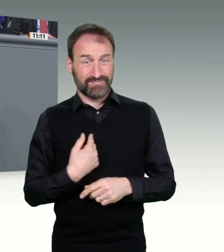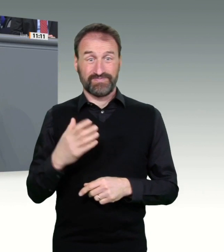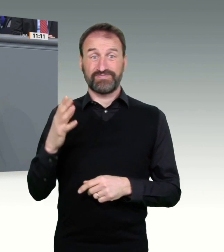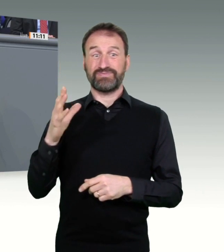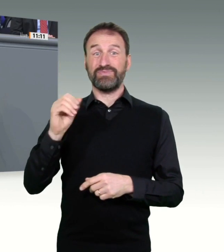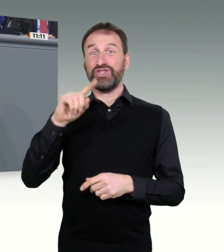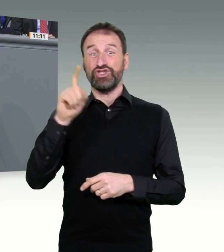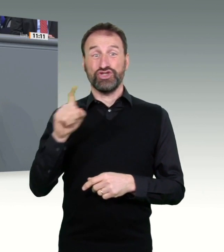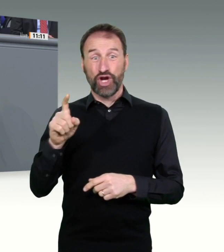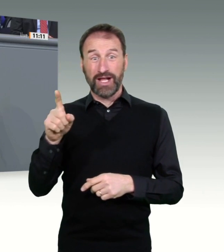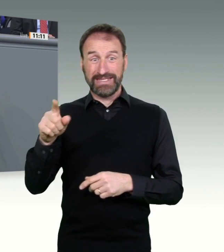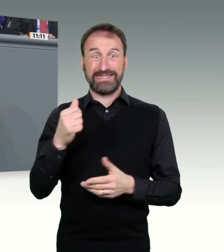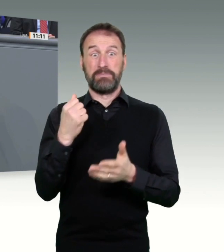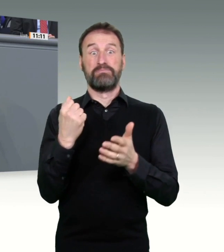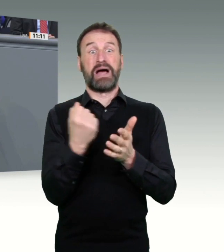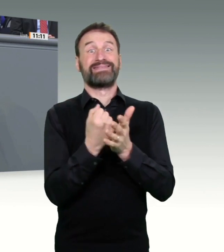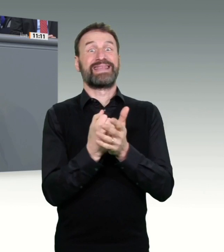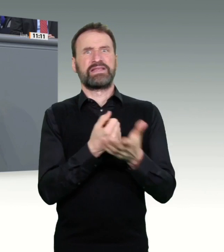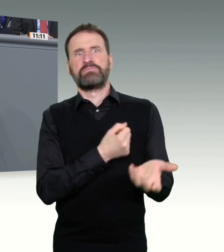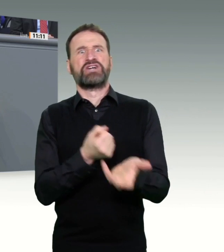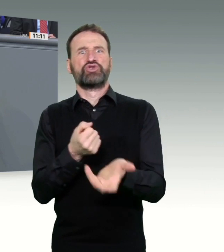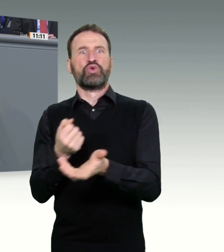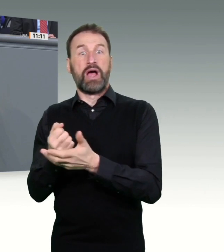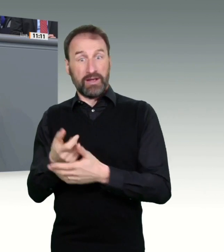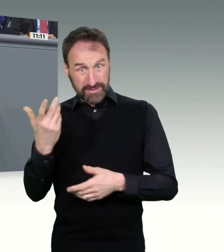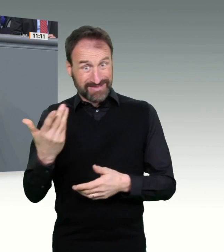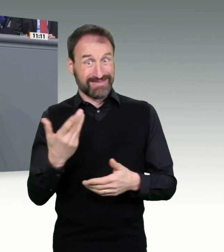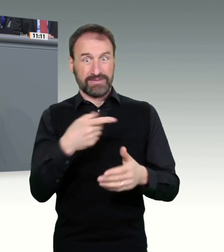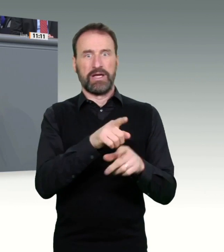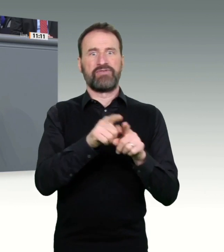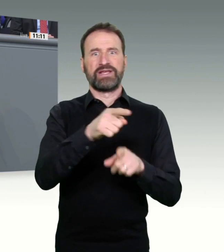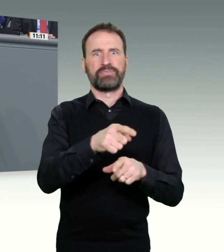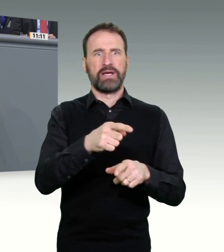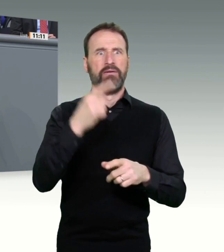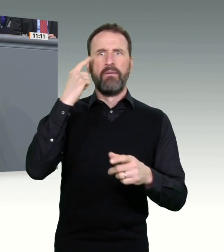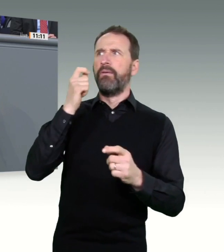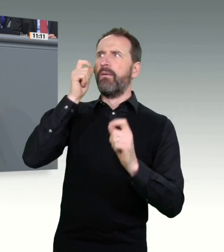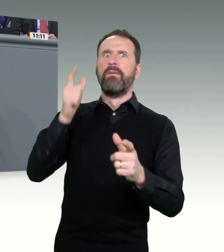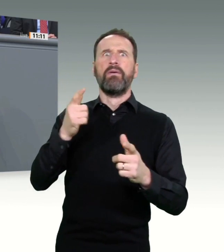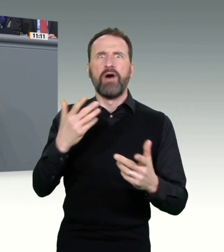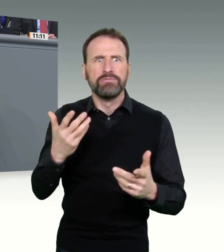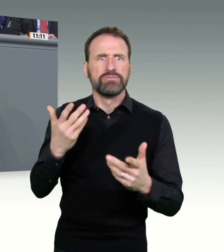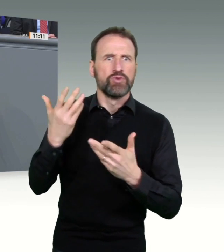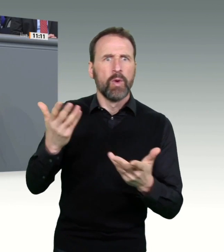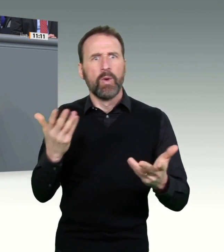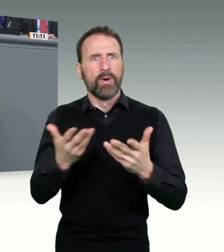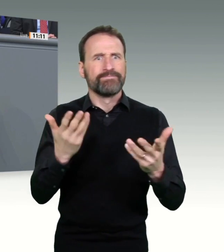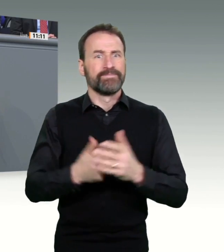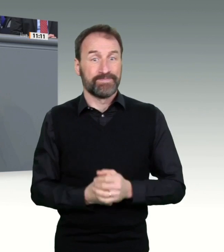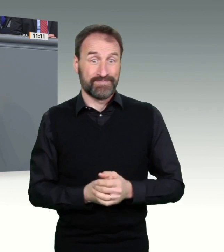realisierten, dass Sie Ihre eigene Wählerschaft verraten haben. All die Unternehmer, den Mittelstand und vor allem die